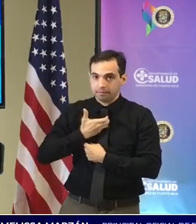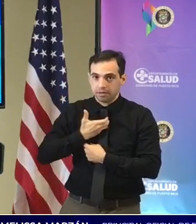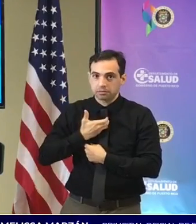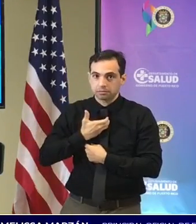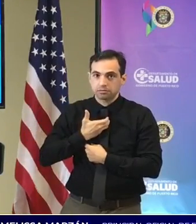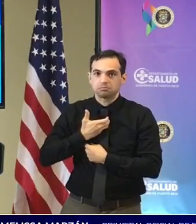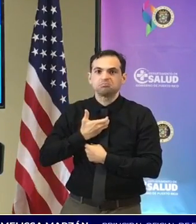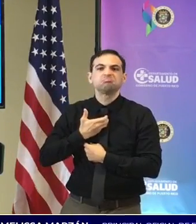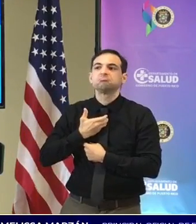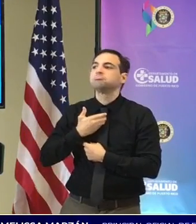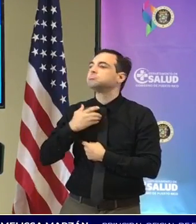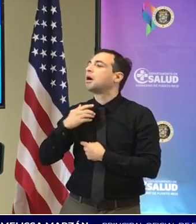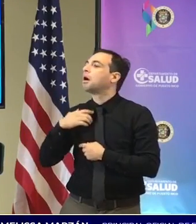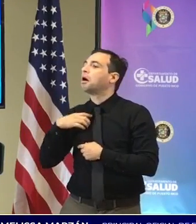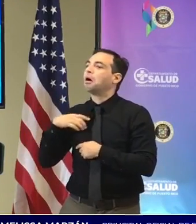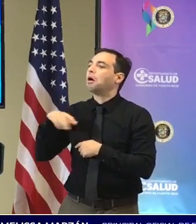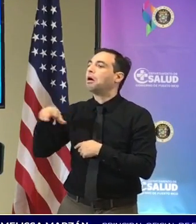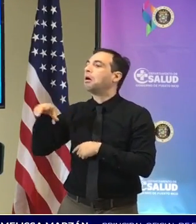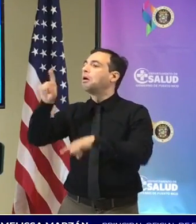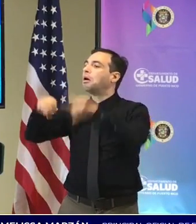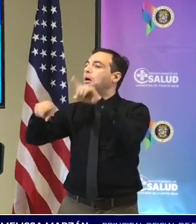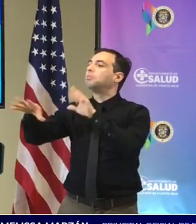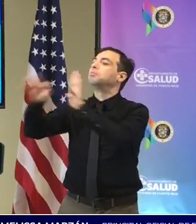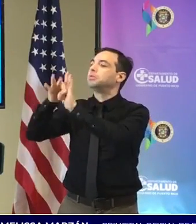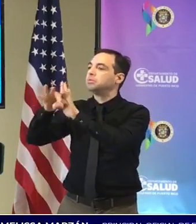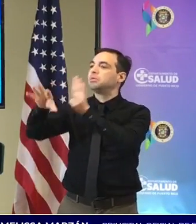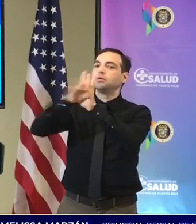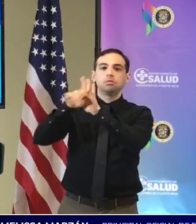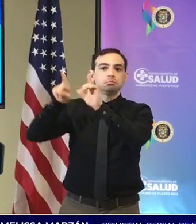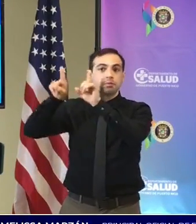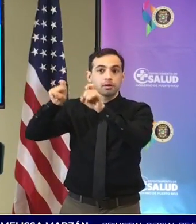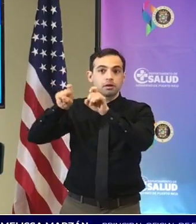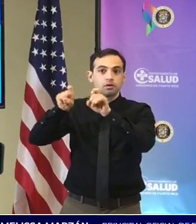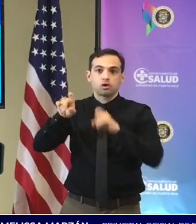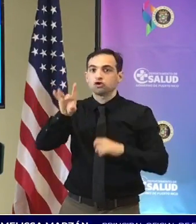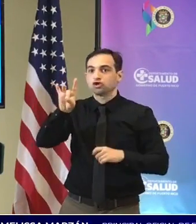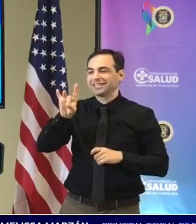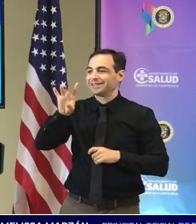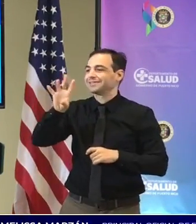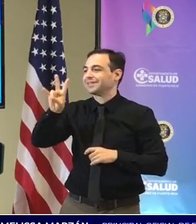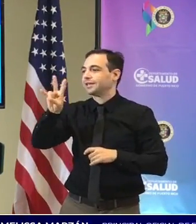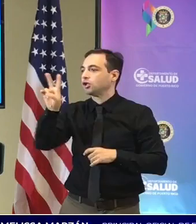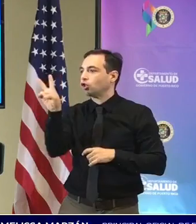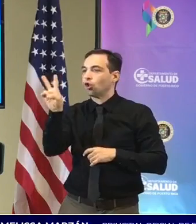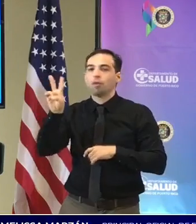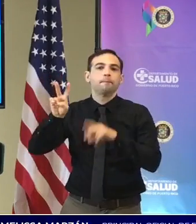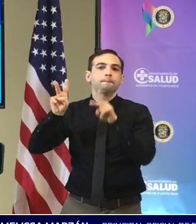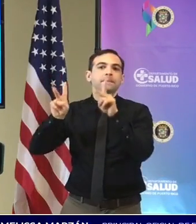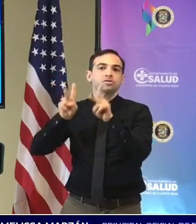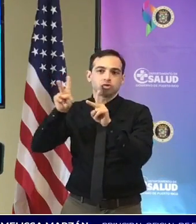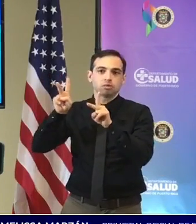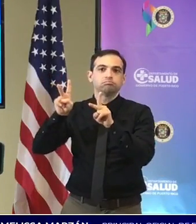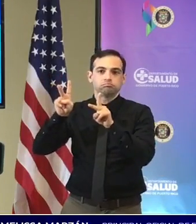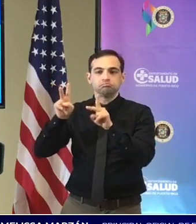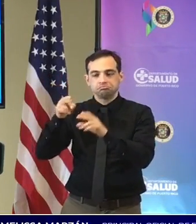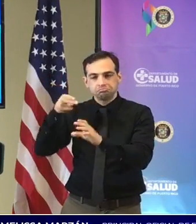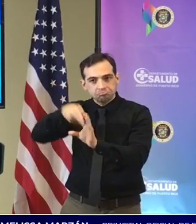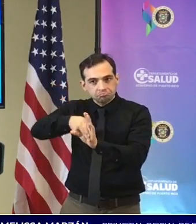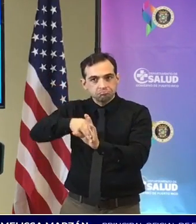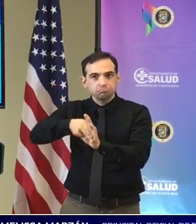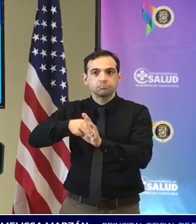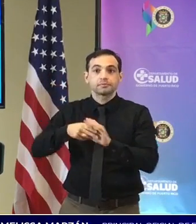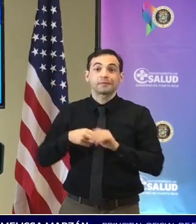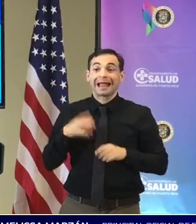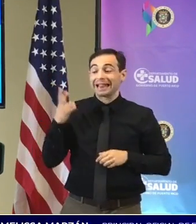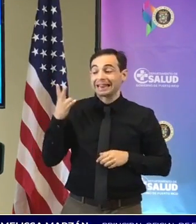muestras aleatorias un total de 862 personas han participado de este esfuerzo de esas